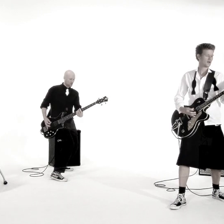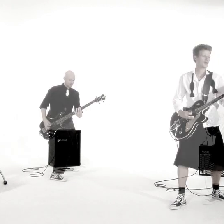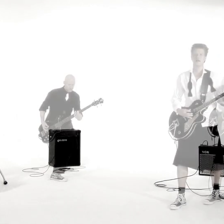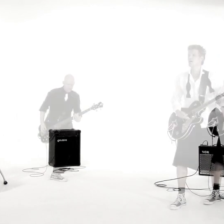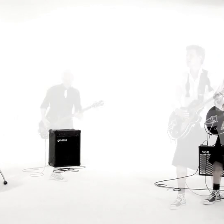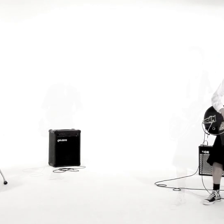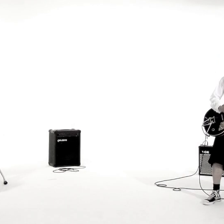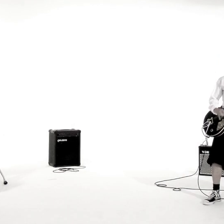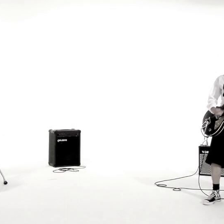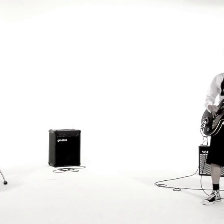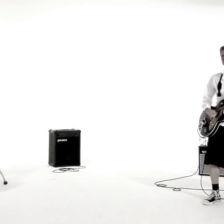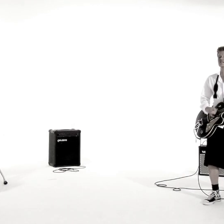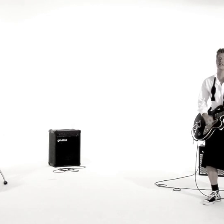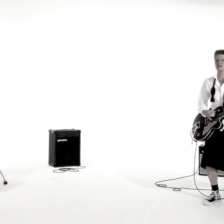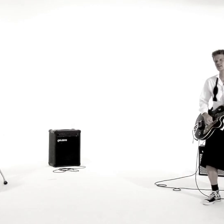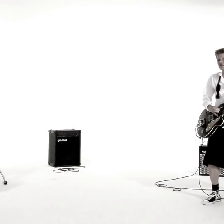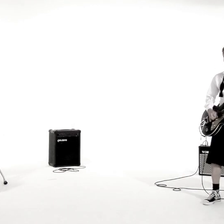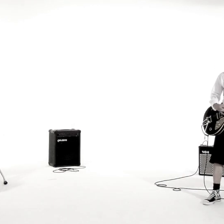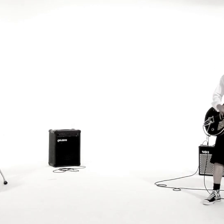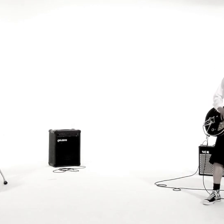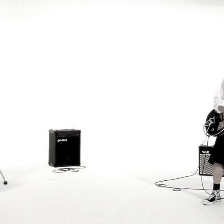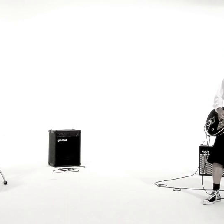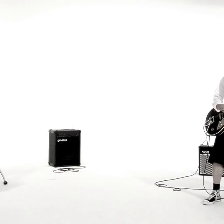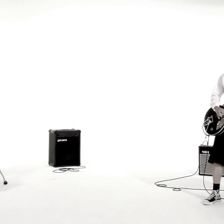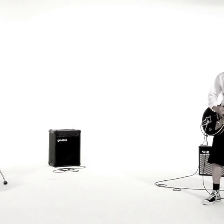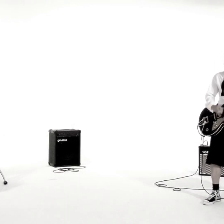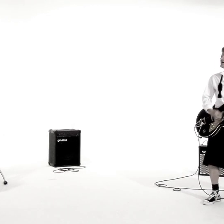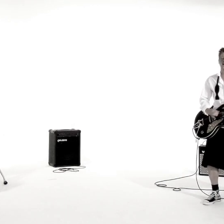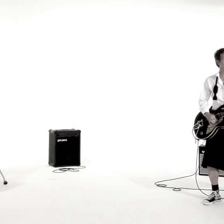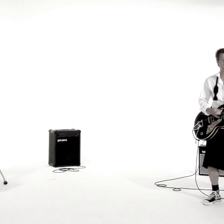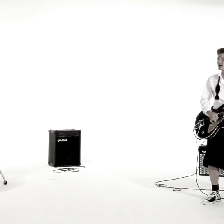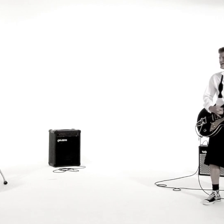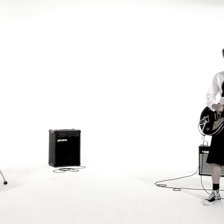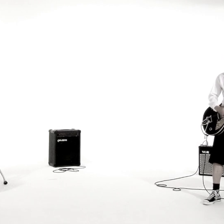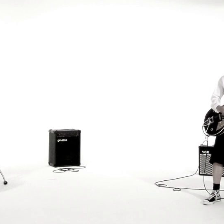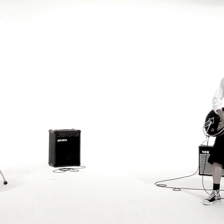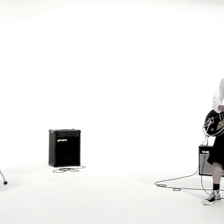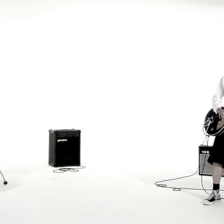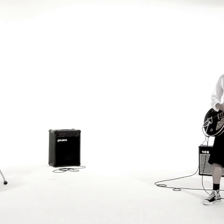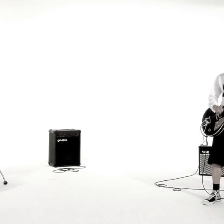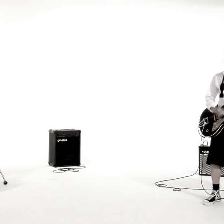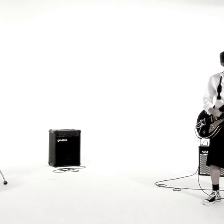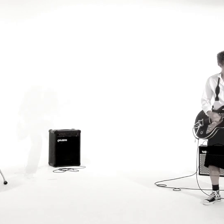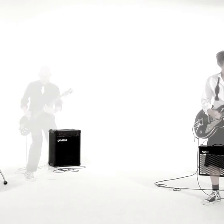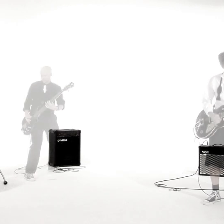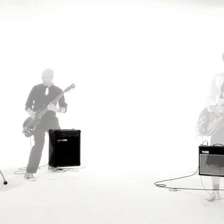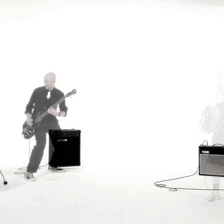Es ist nur deine Angst vor dem